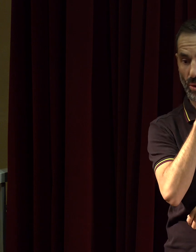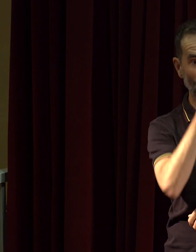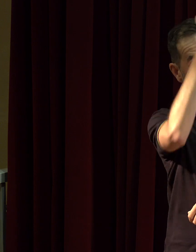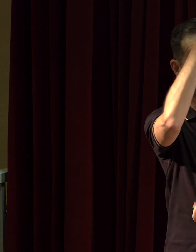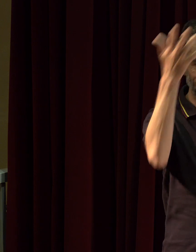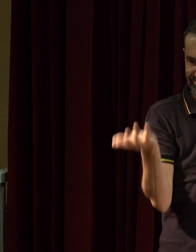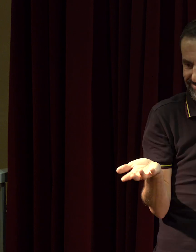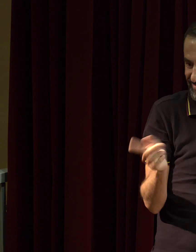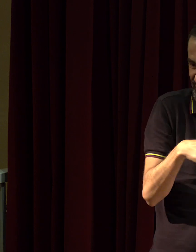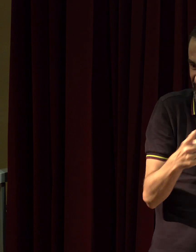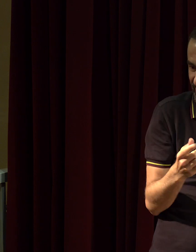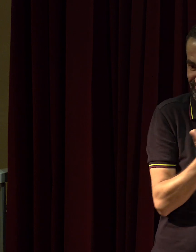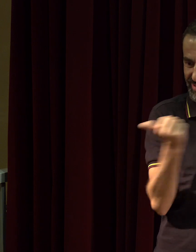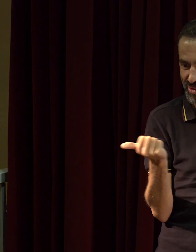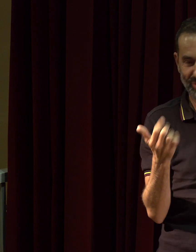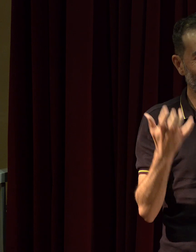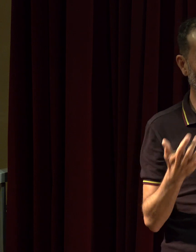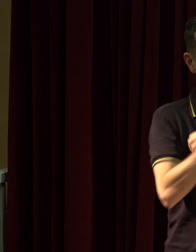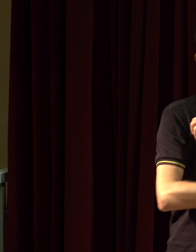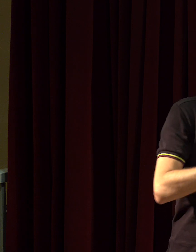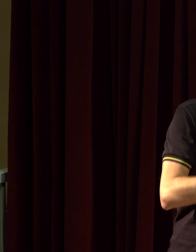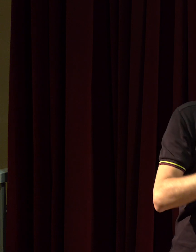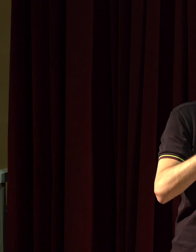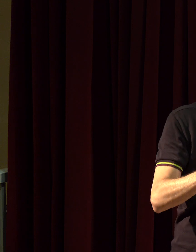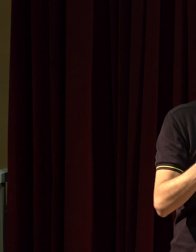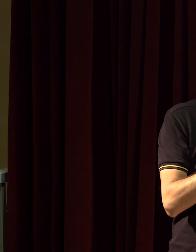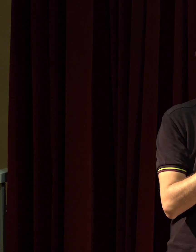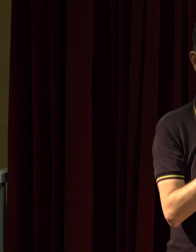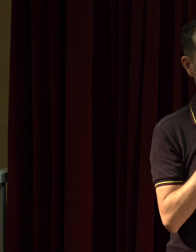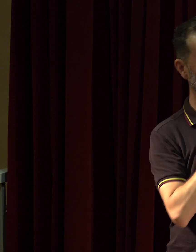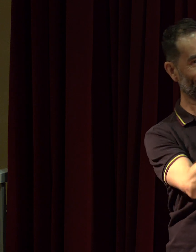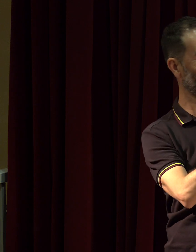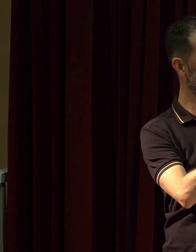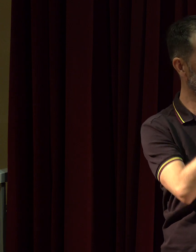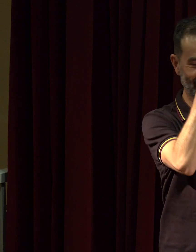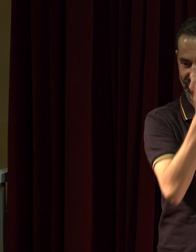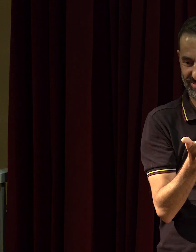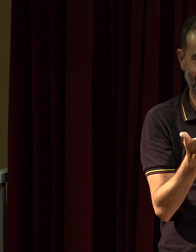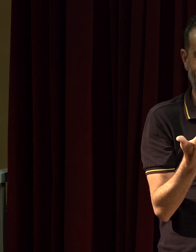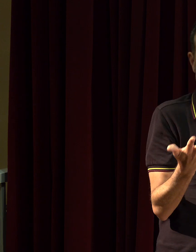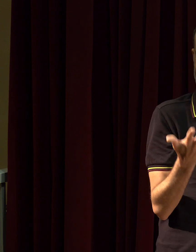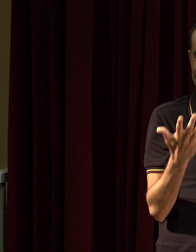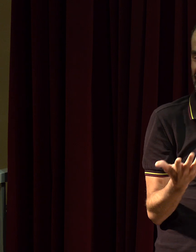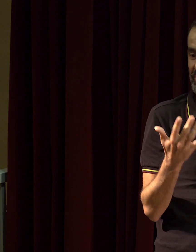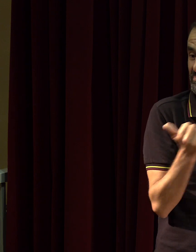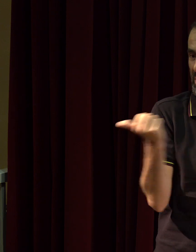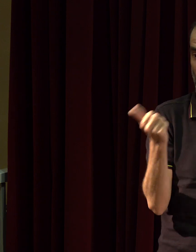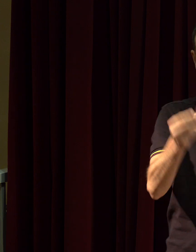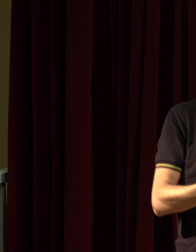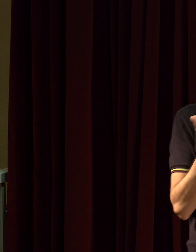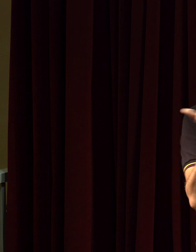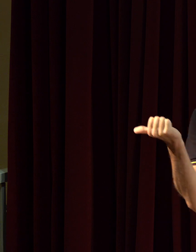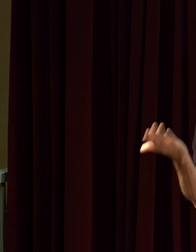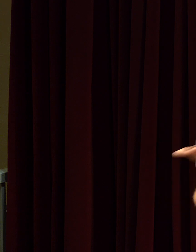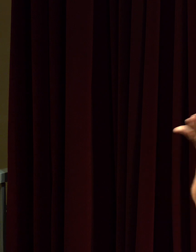On va voir que dans le journal, par exemple, il a quelqu'un qui a porté plainte à l'entendant, qui a porté plainte contre le voisin parce que le chant du coq le réveille tous les matins. Et nous, ça,